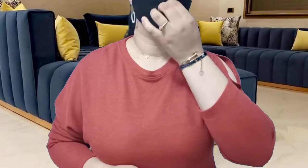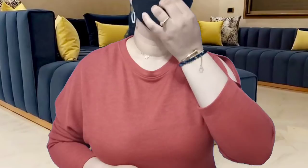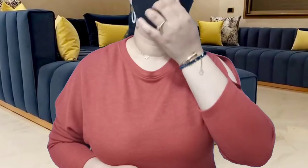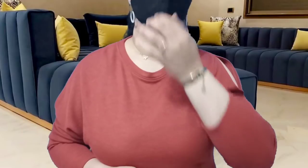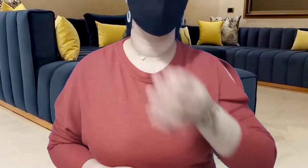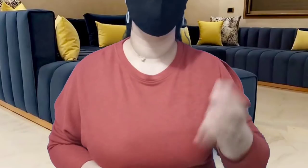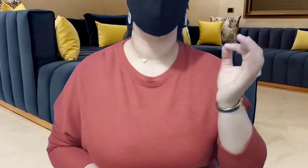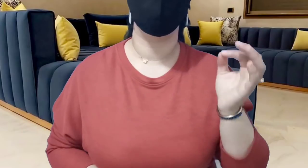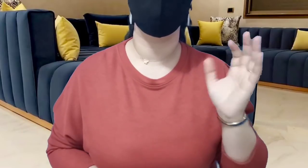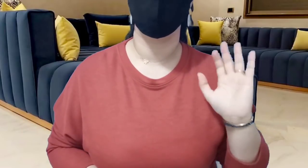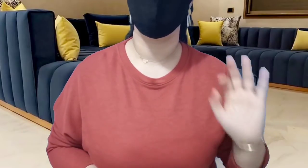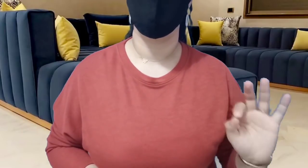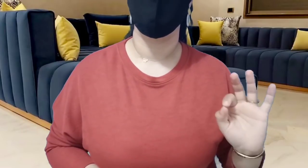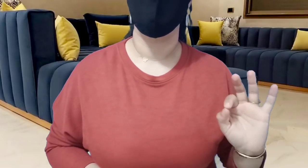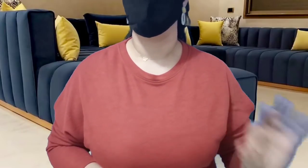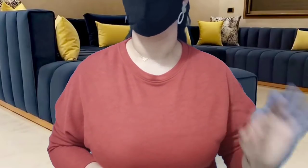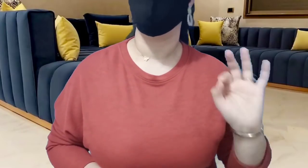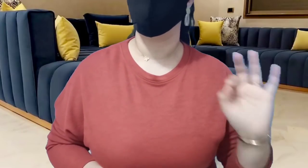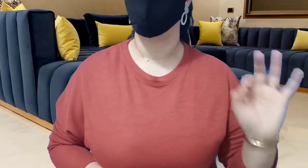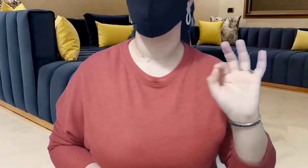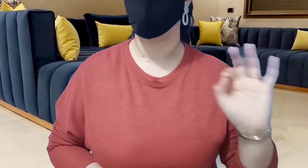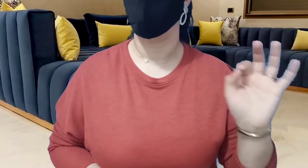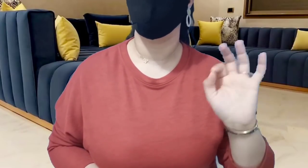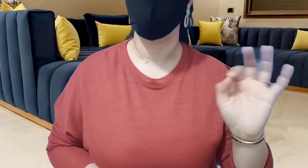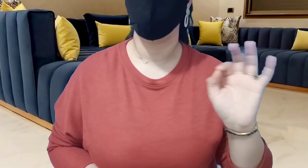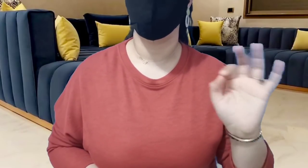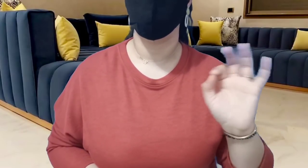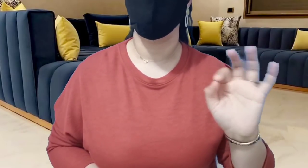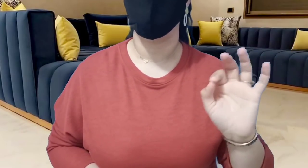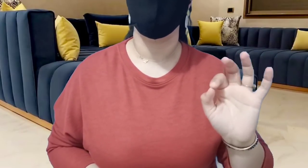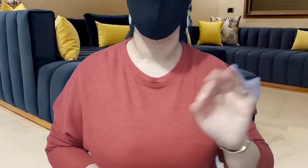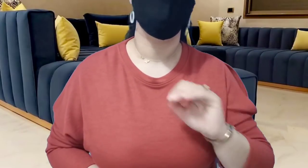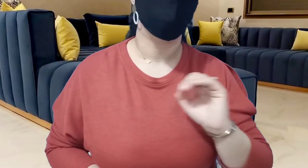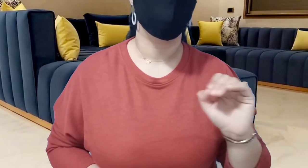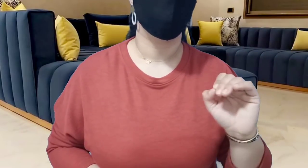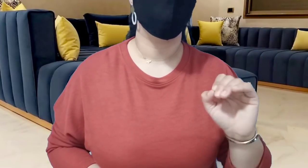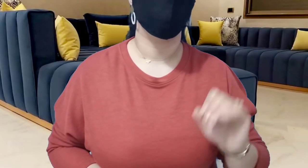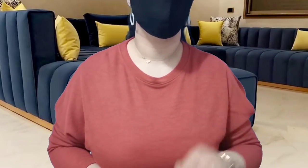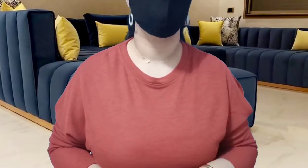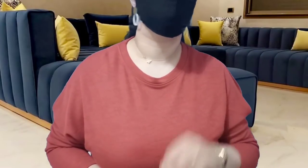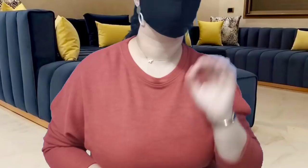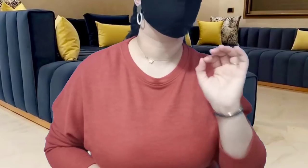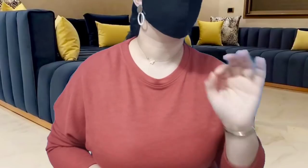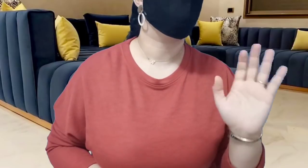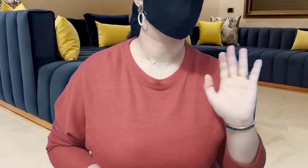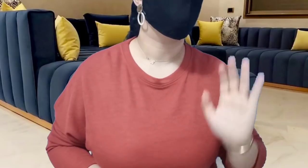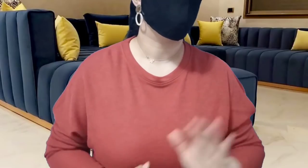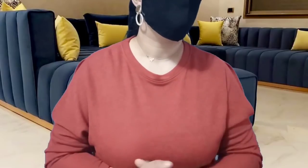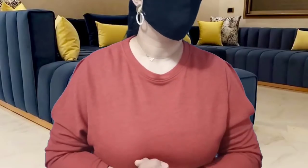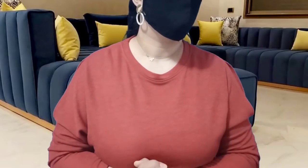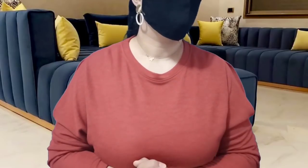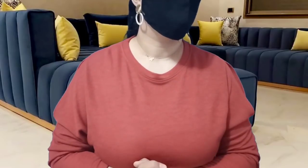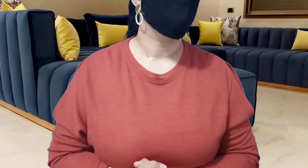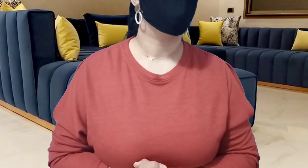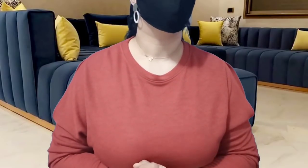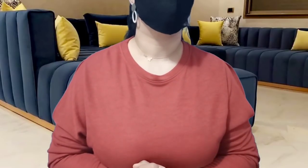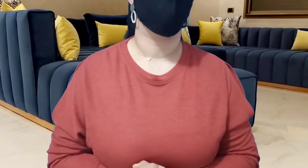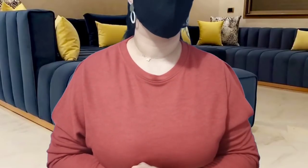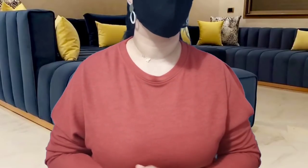سنتكلموا عن الباندي المخروج صاحب قناة مسخوطة فإخواني أخواتي كان مساخيتا